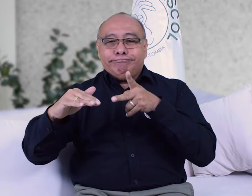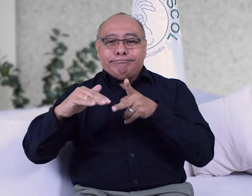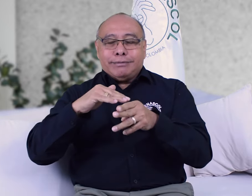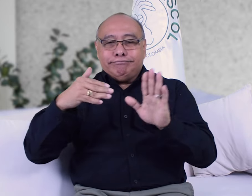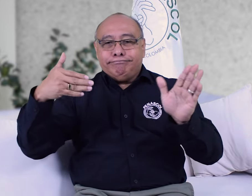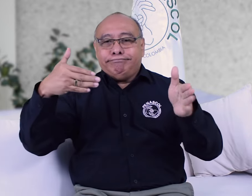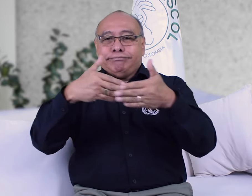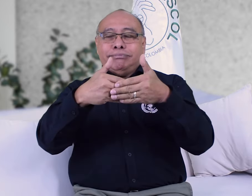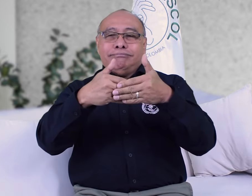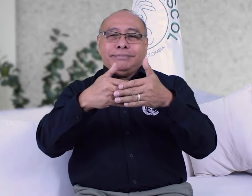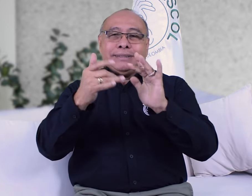de la noche.